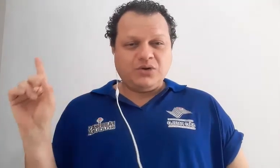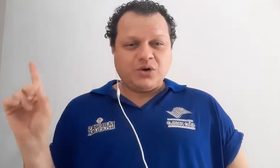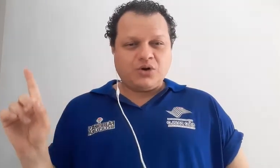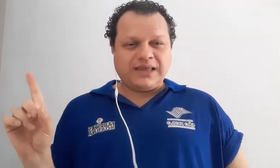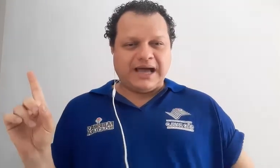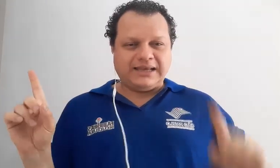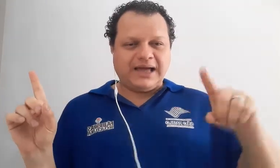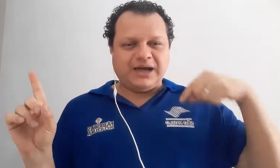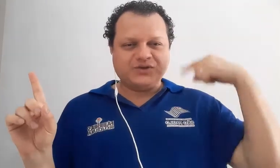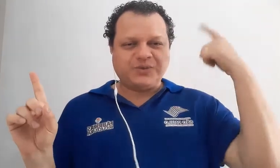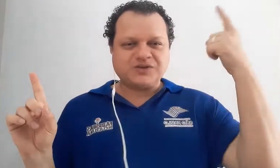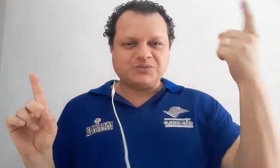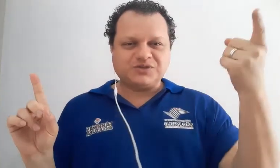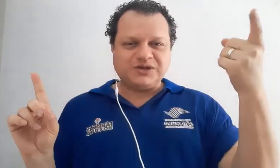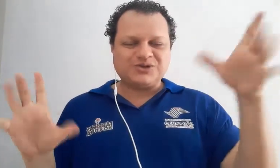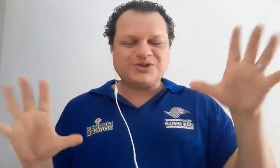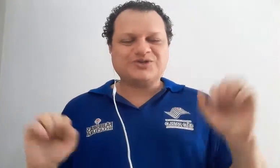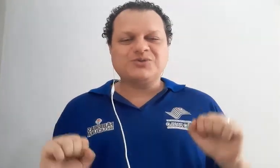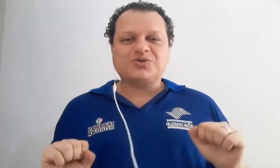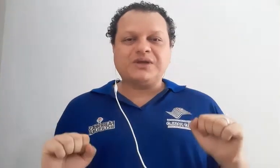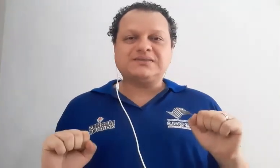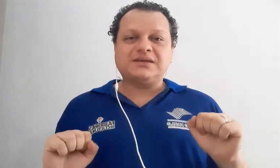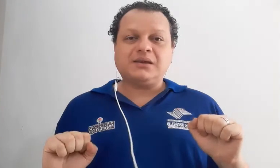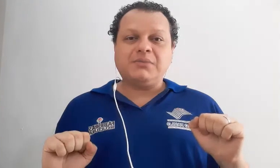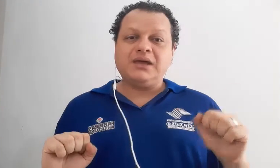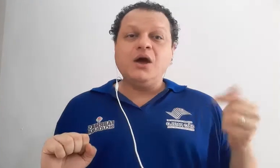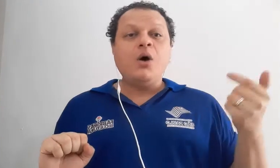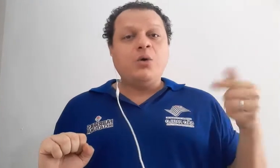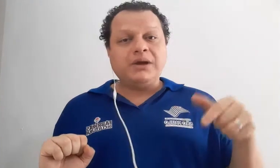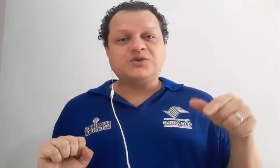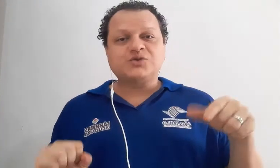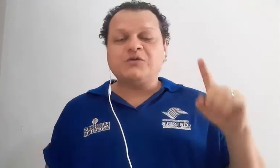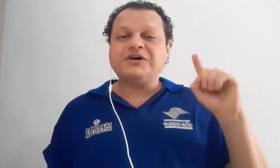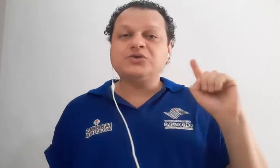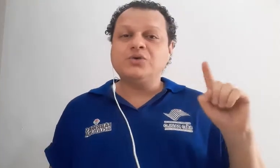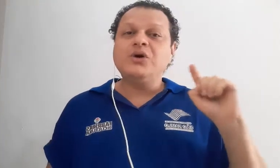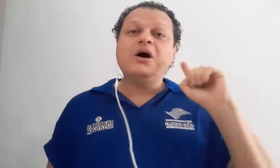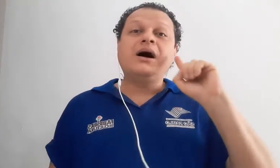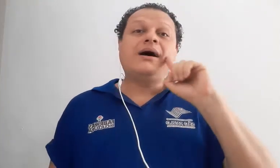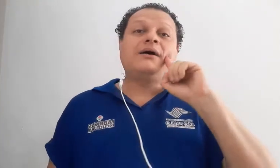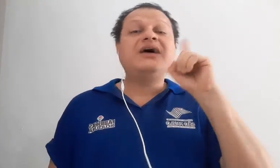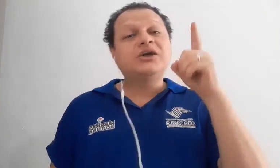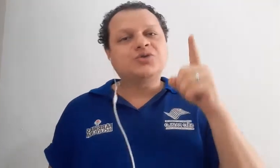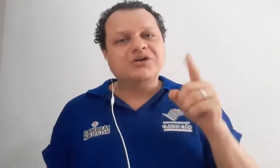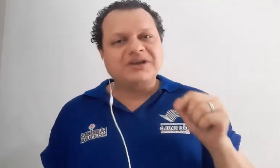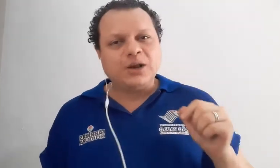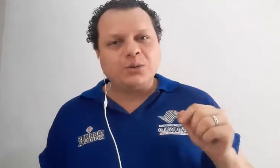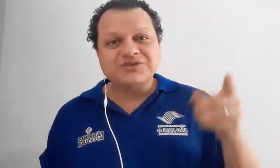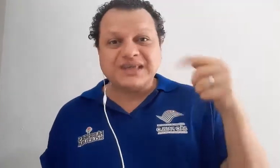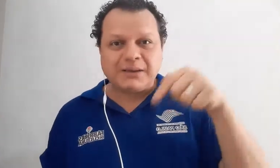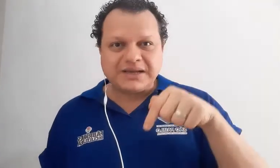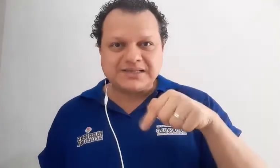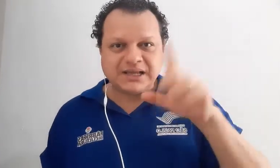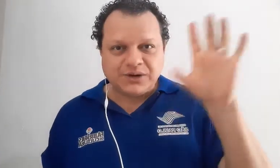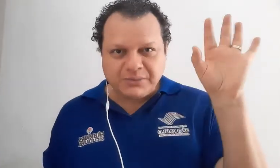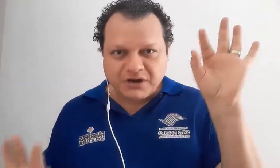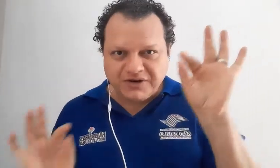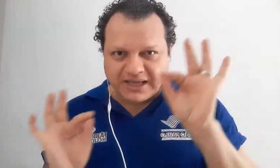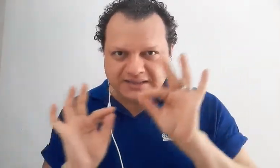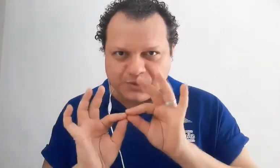Codalho. Aí, nos próximos vídeos, nós vamos conhecer também o ManoSolfa do Heitor Villalobos, que é brasileiro. Lembra que eu falei que eles são